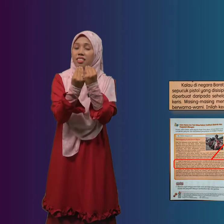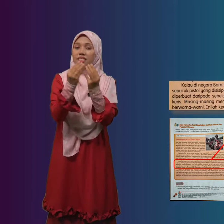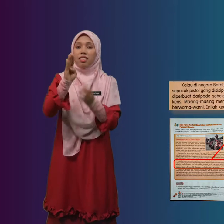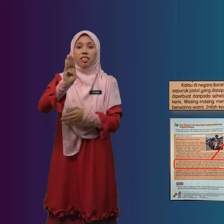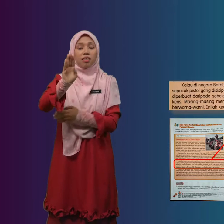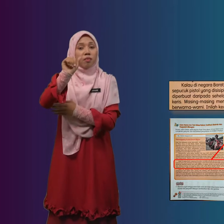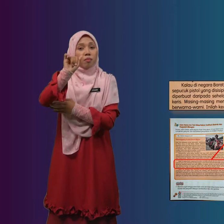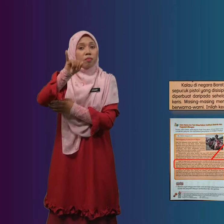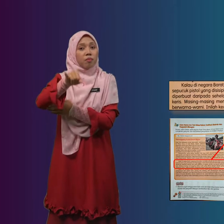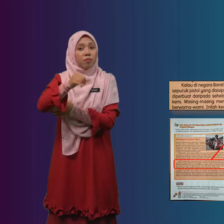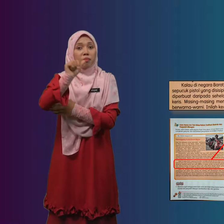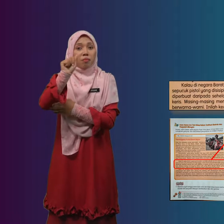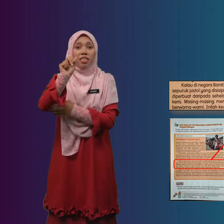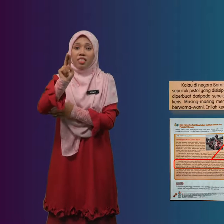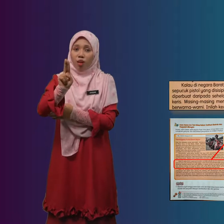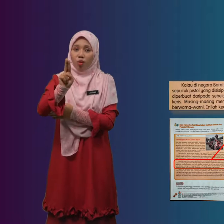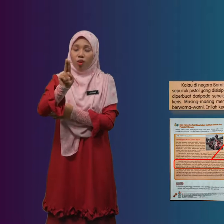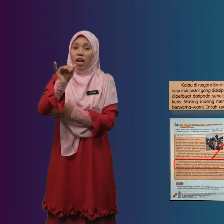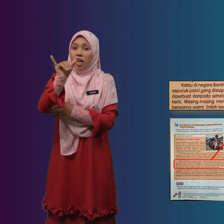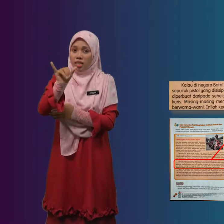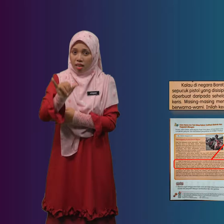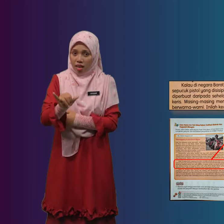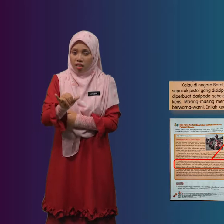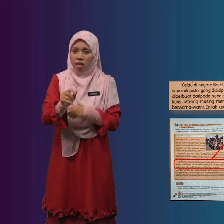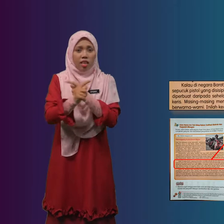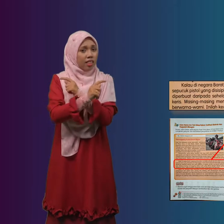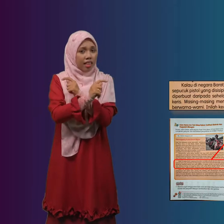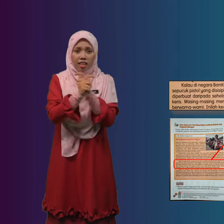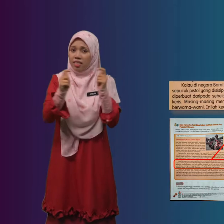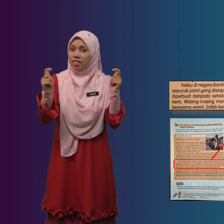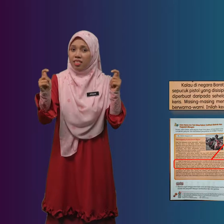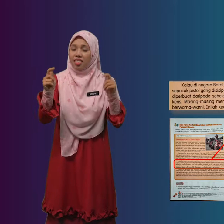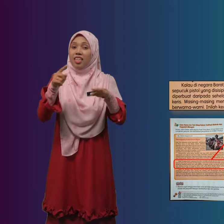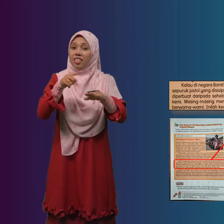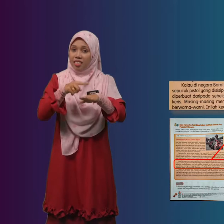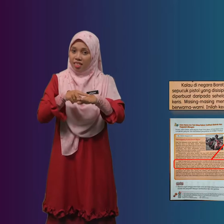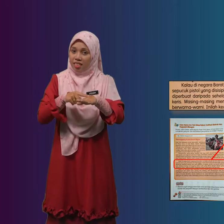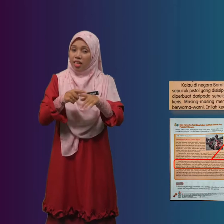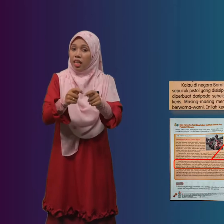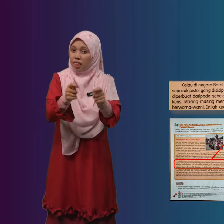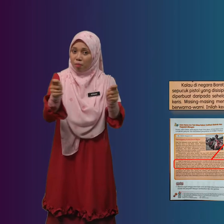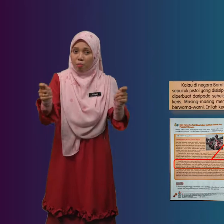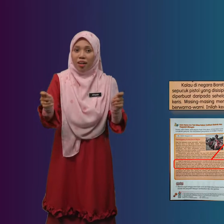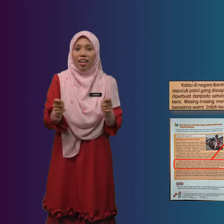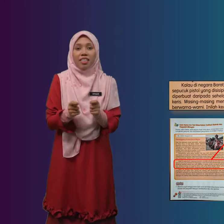Bajau Yang Tiada Di Tempat